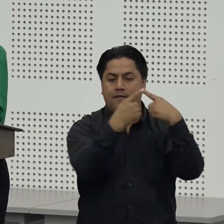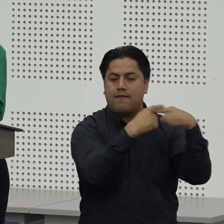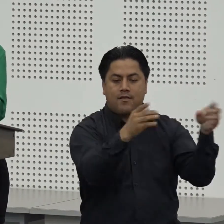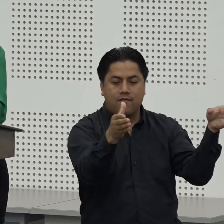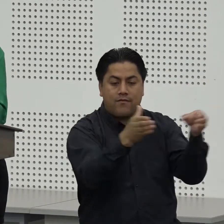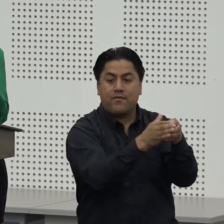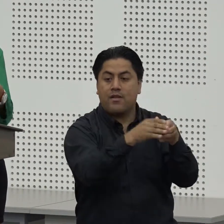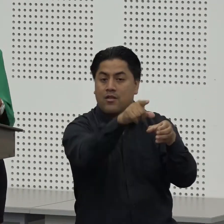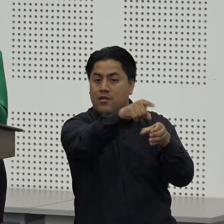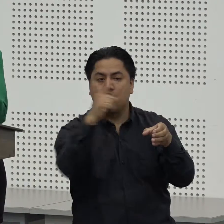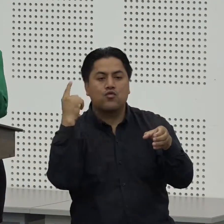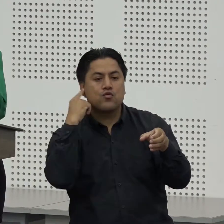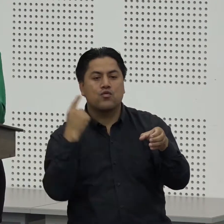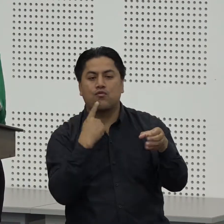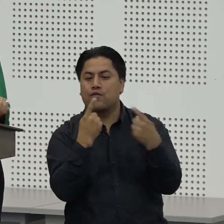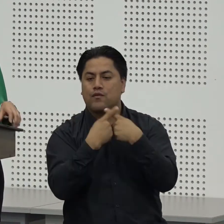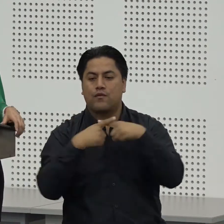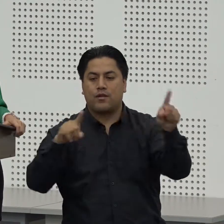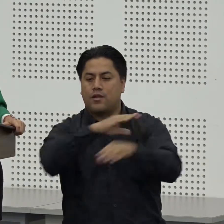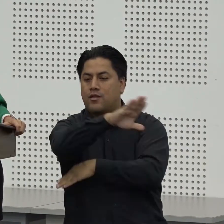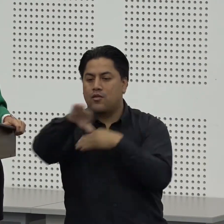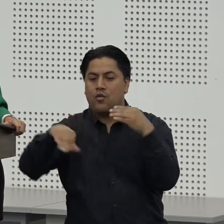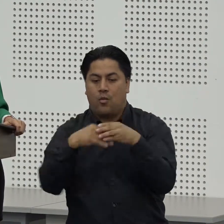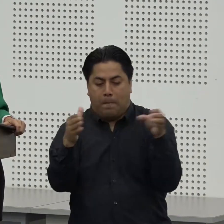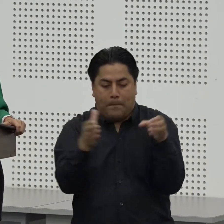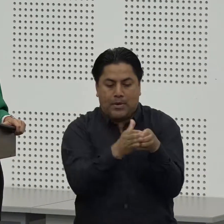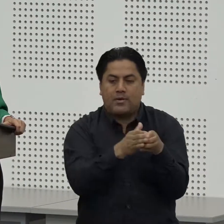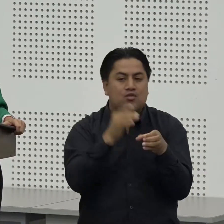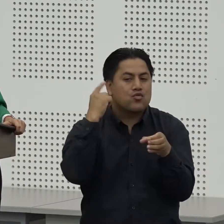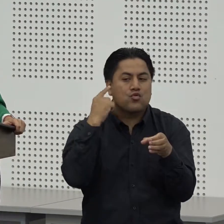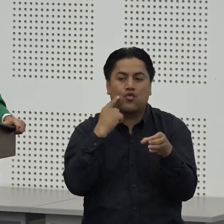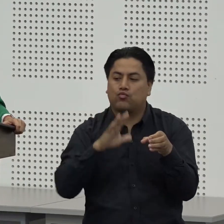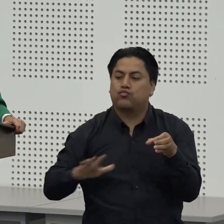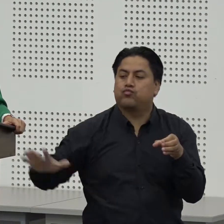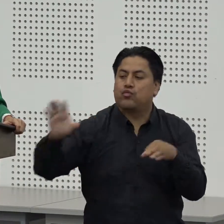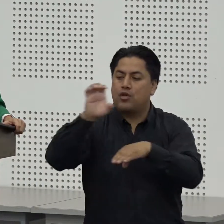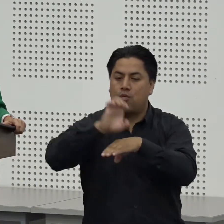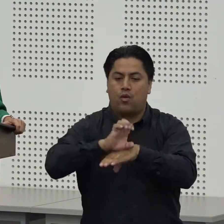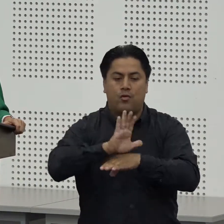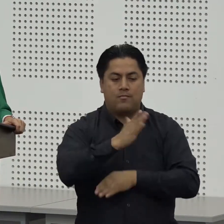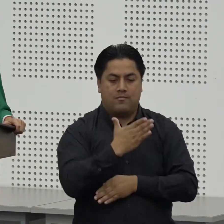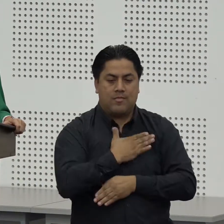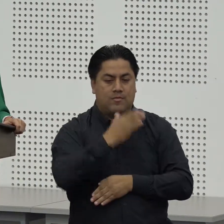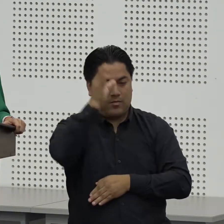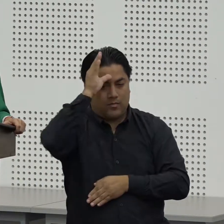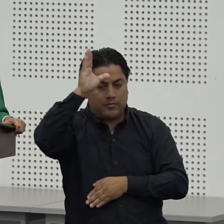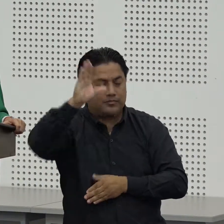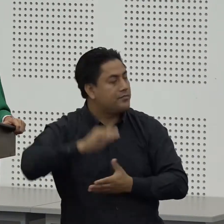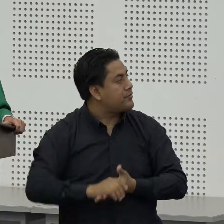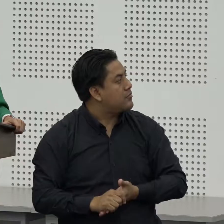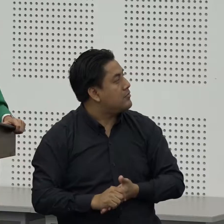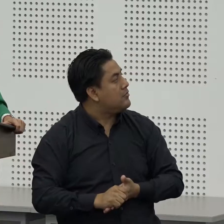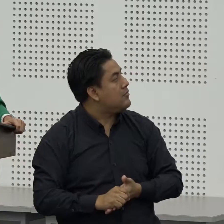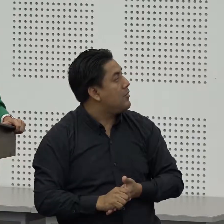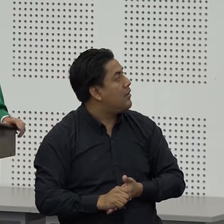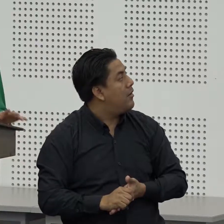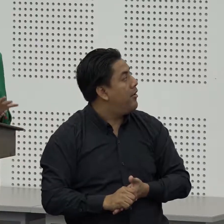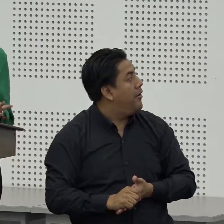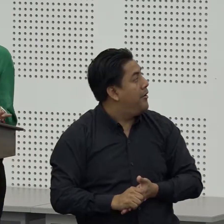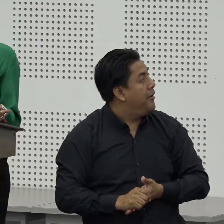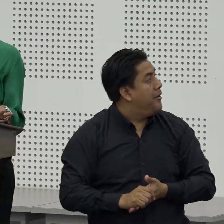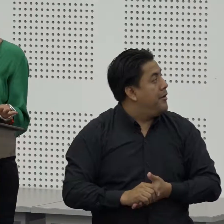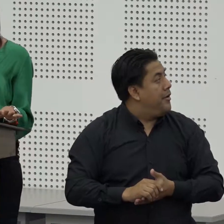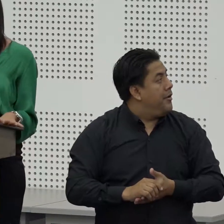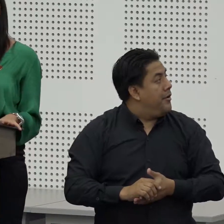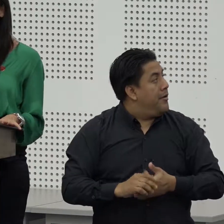grupo que nos diferencia y que hace parte de este Ecuador siguiente por favor ¿sí? en este modelo bicultural bilingüe